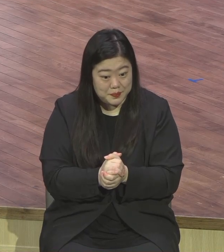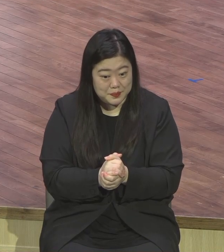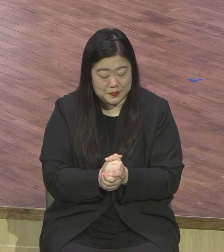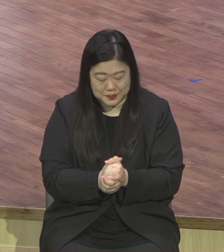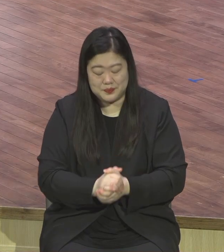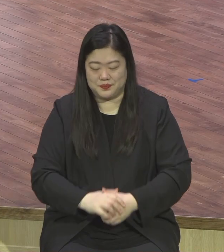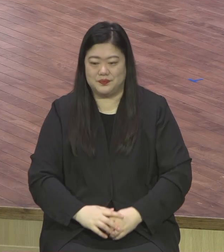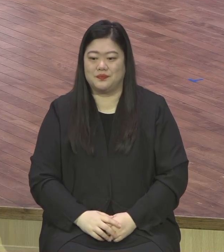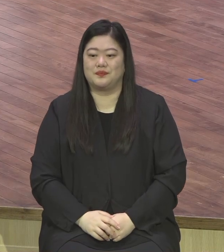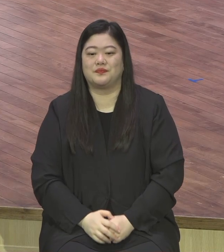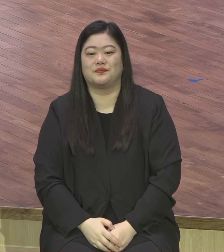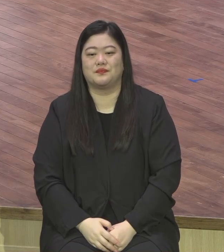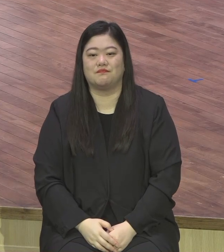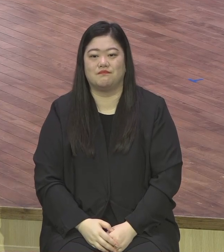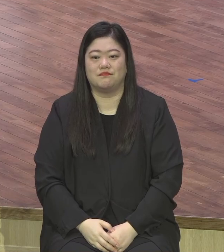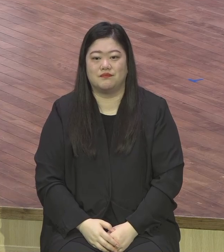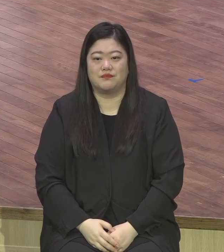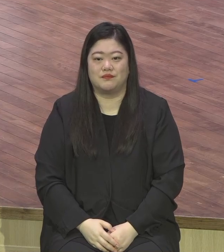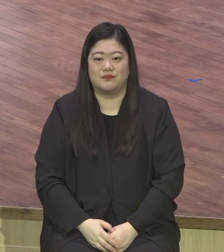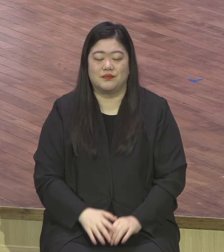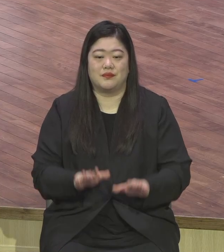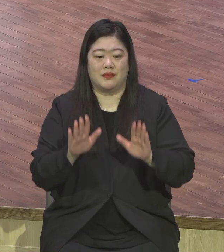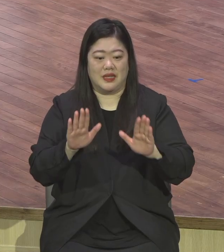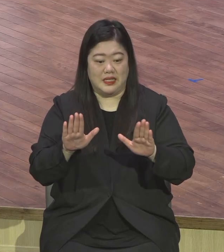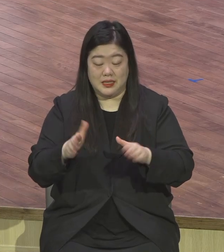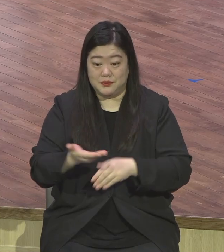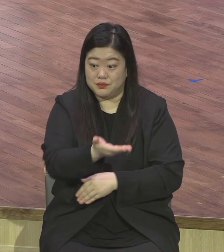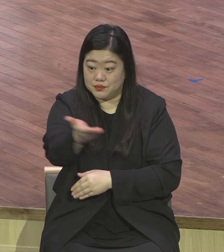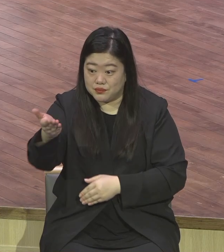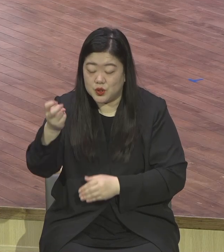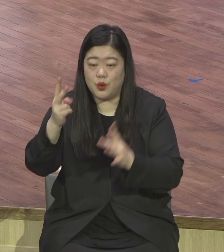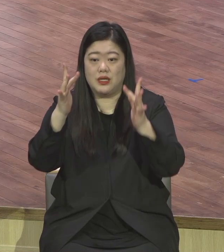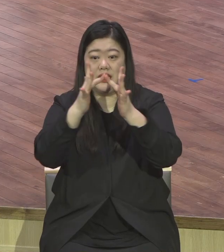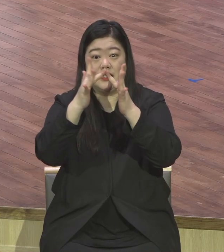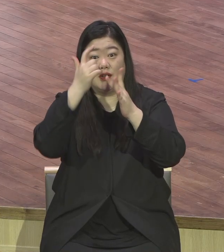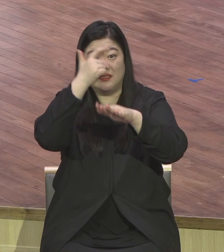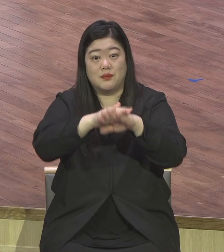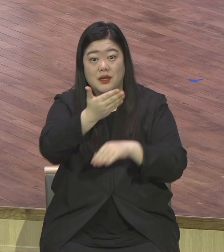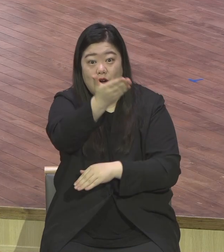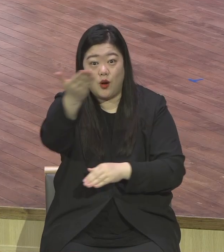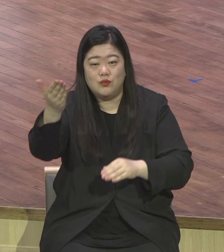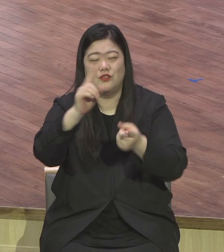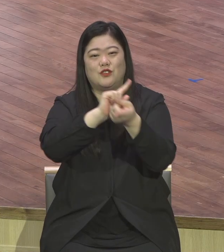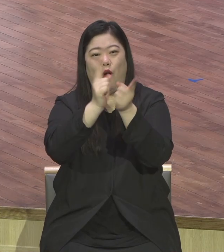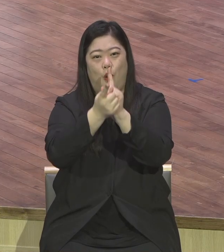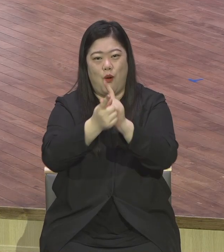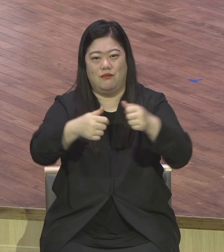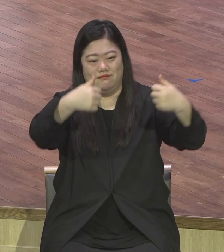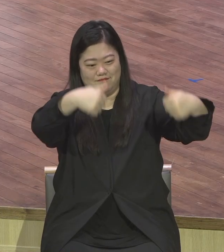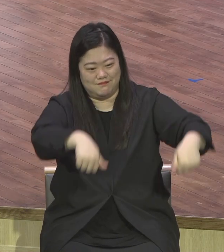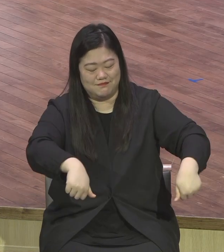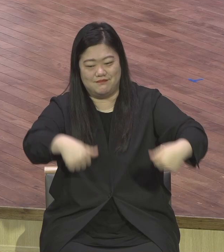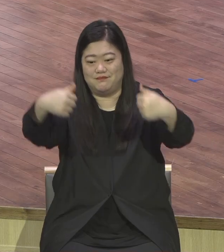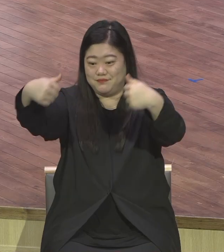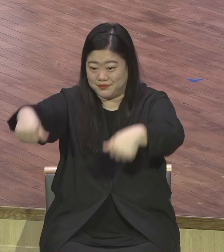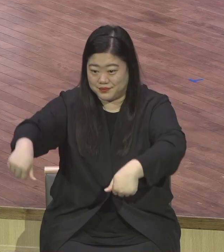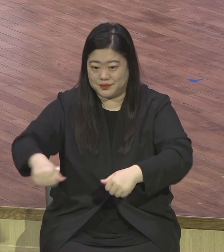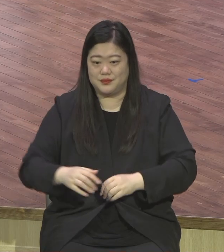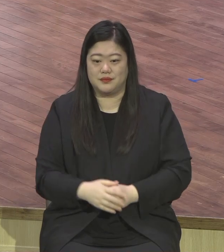우리 원리스 홀 비전홀 온라인 예배들의 성도들 모두 다 함께 서로 인사합시다. 참 진리를